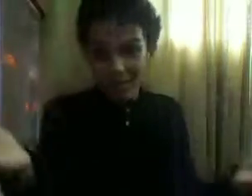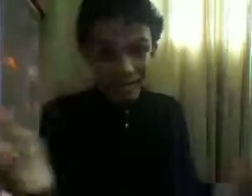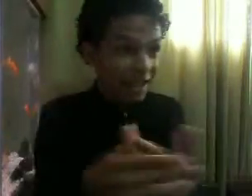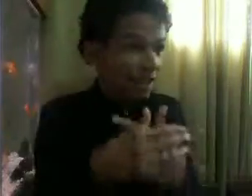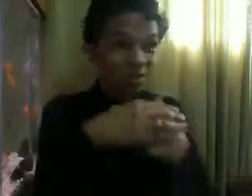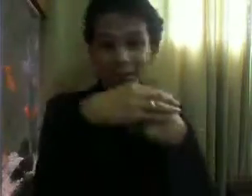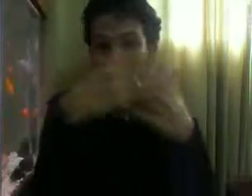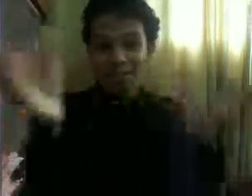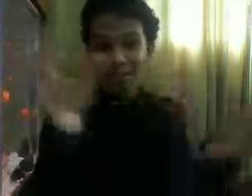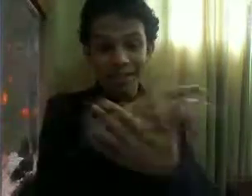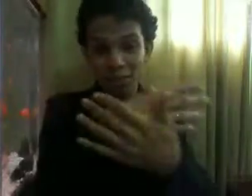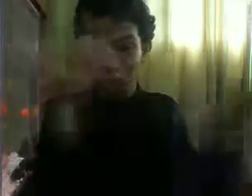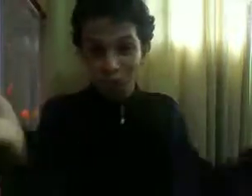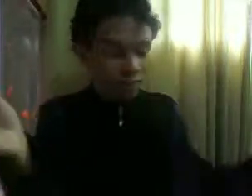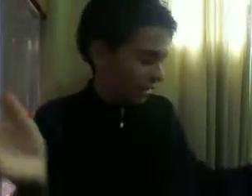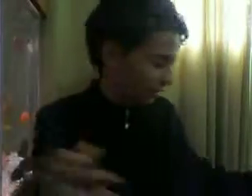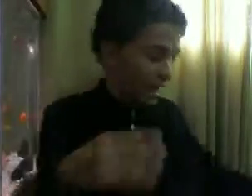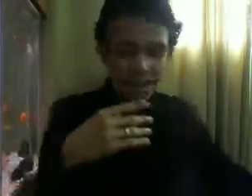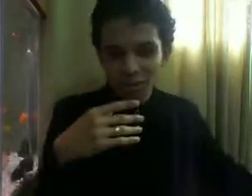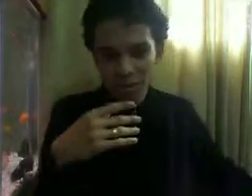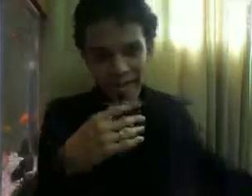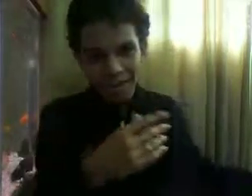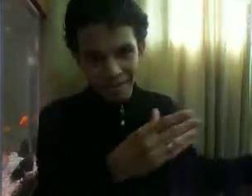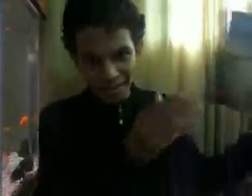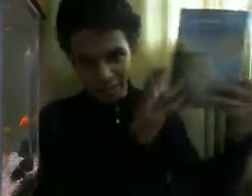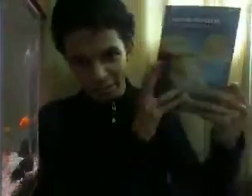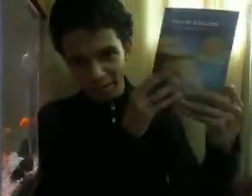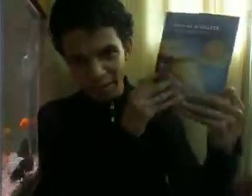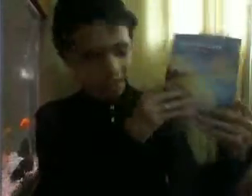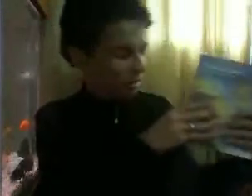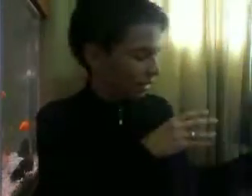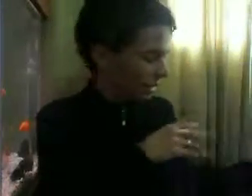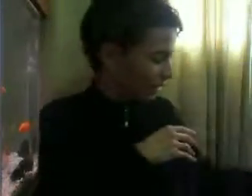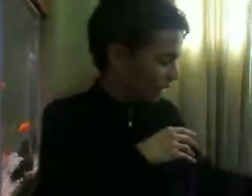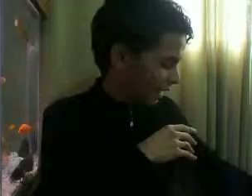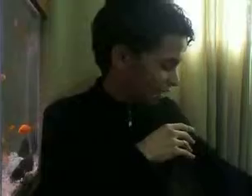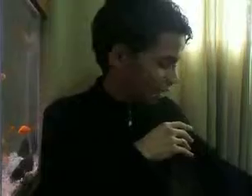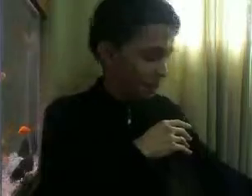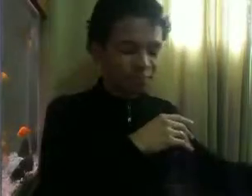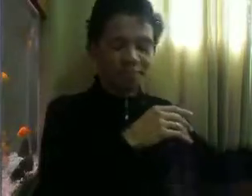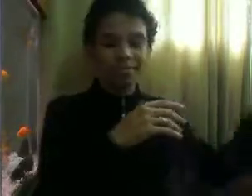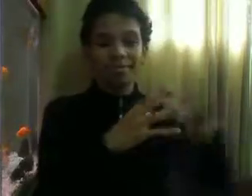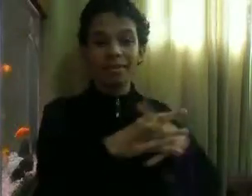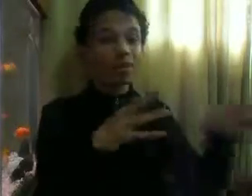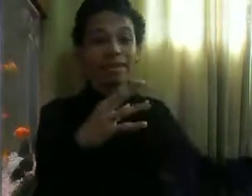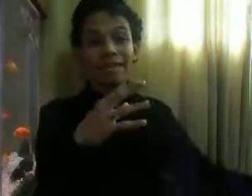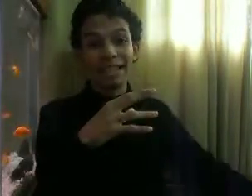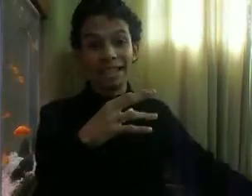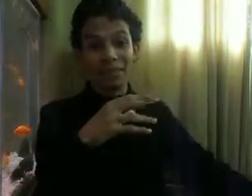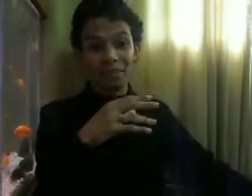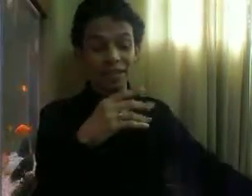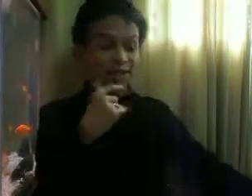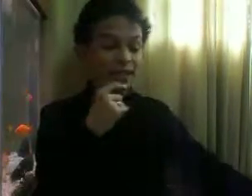fizeram Os seus avós fizeram Todo mundo fez É isso que ele quer dizer Quando ele está lendo Quando ele está escrevendo Os livros